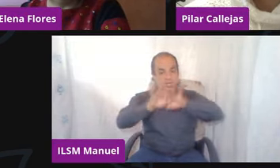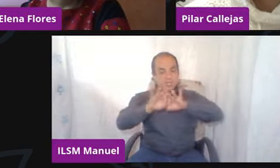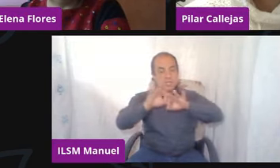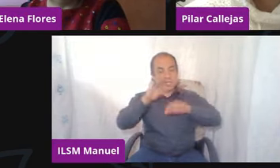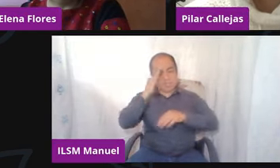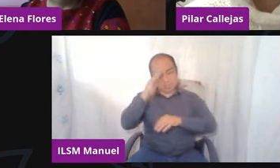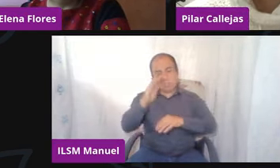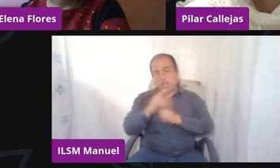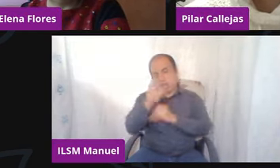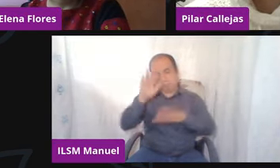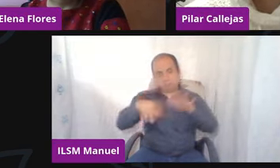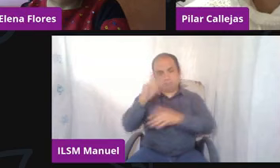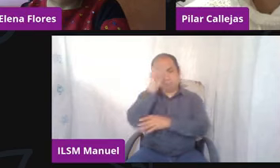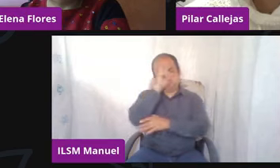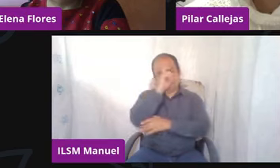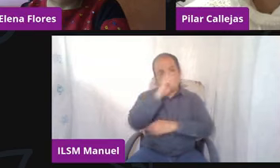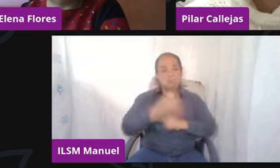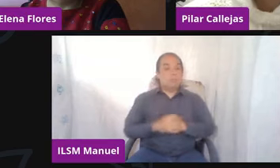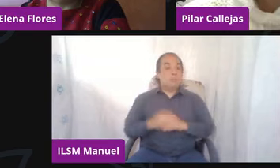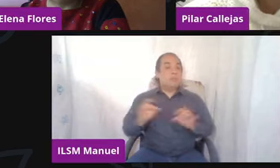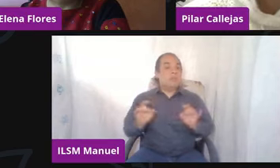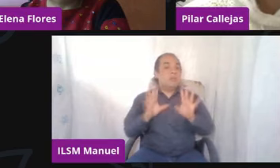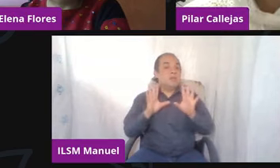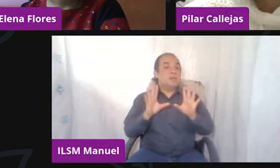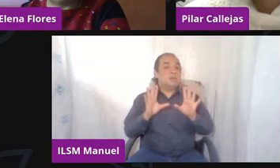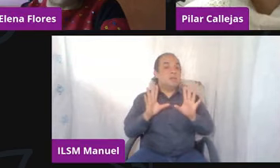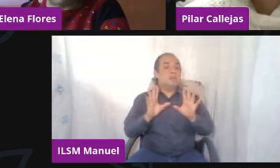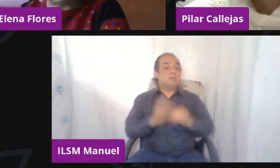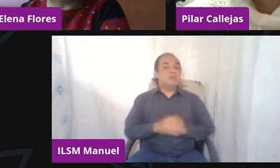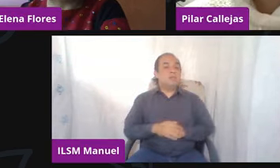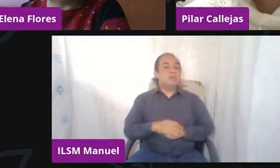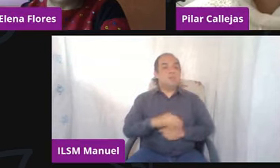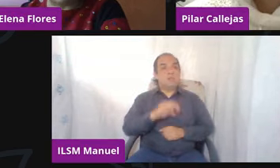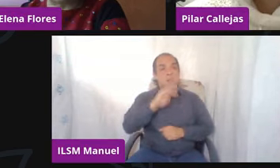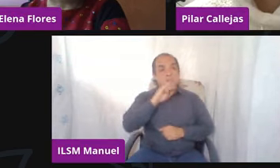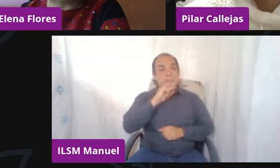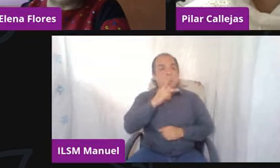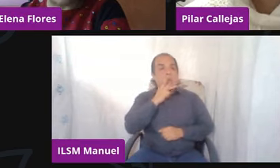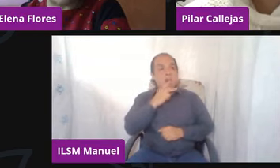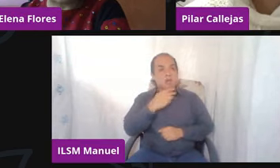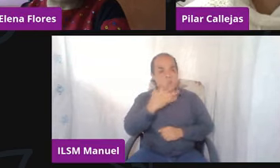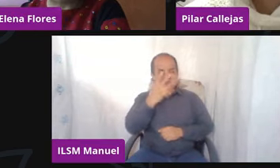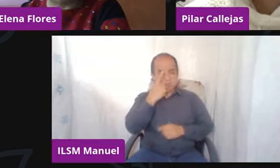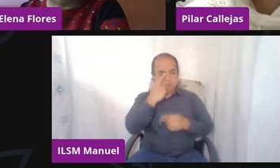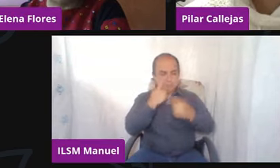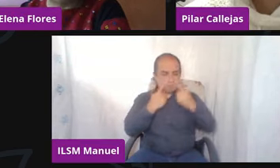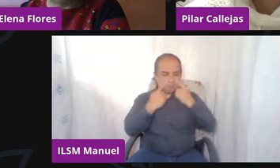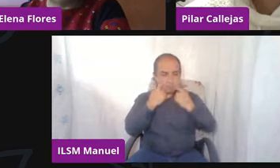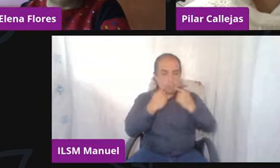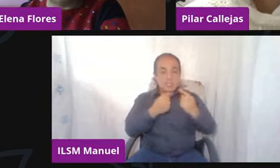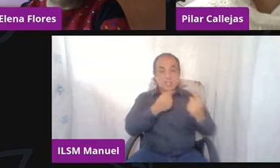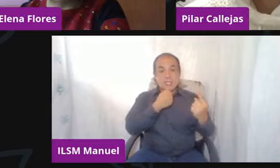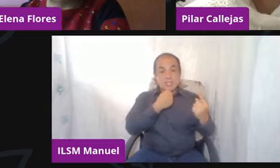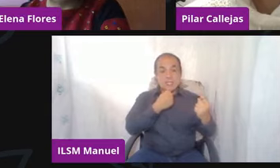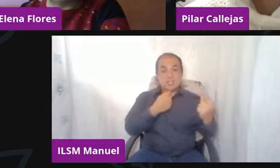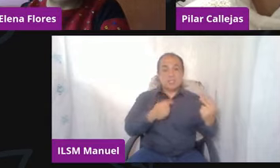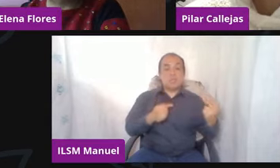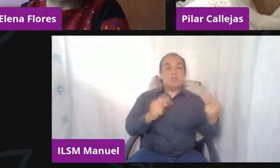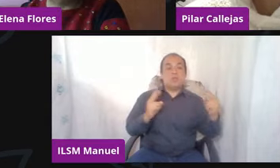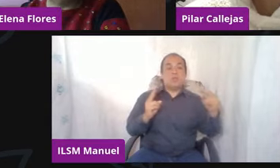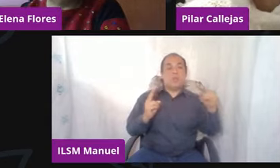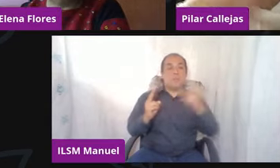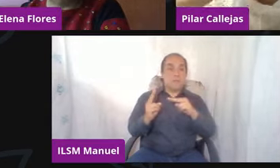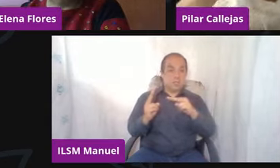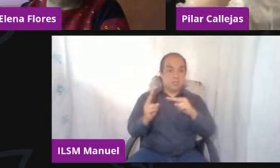pero hay de repente cuando las mamás lloran, los papás lloran, ¿no? Y el niño los ve, una mejor respuesta